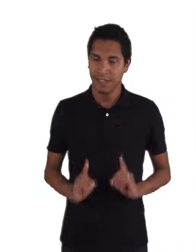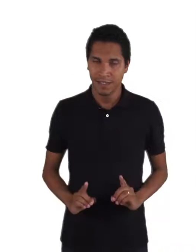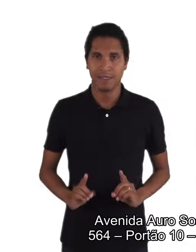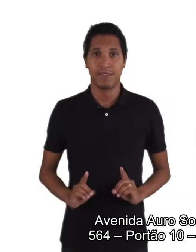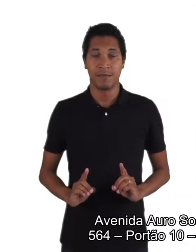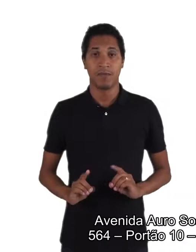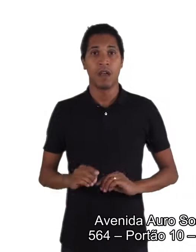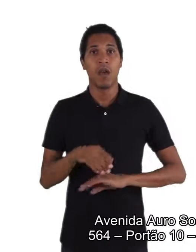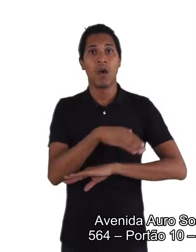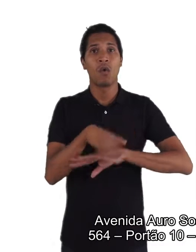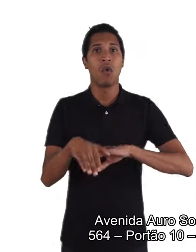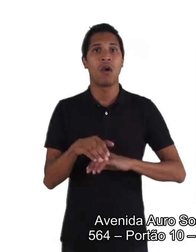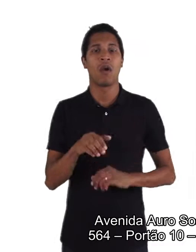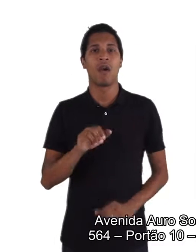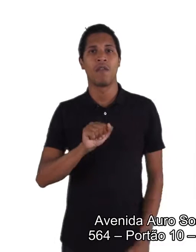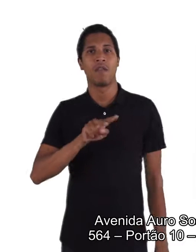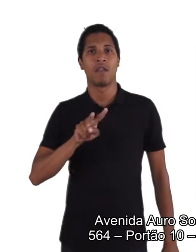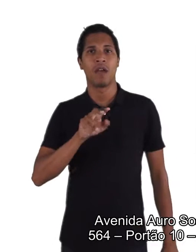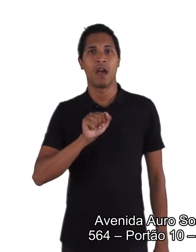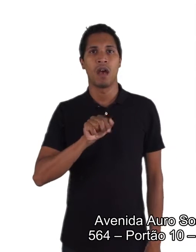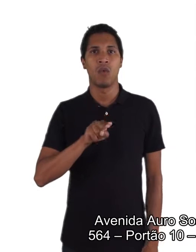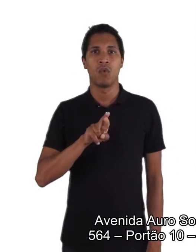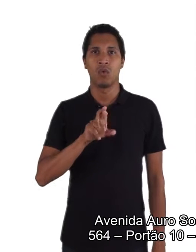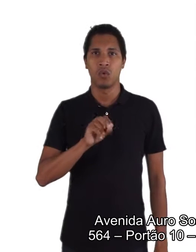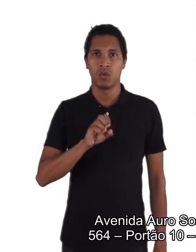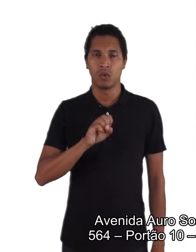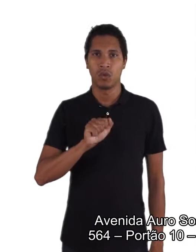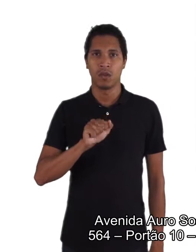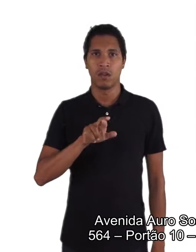Avenida Auro Soares de Moura Andrade, 564,